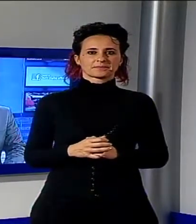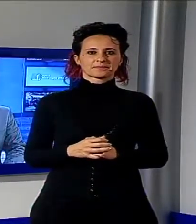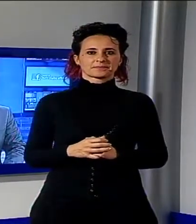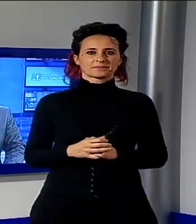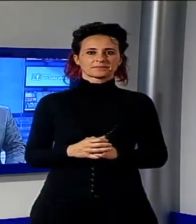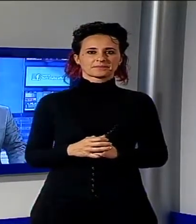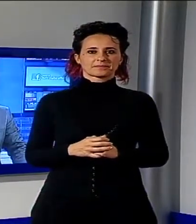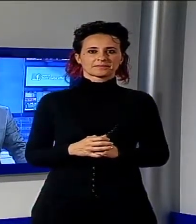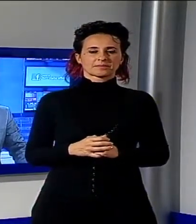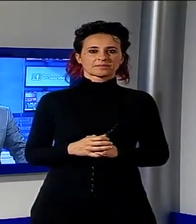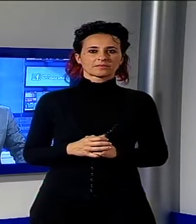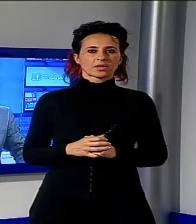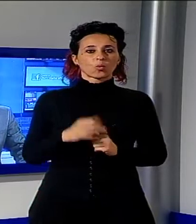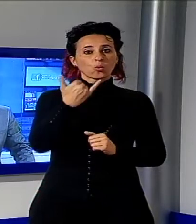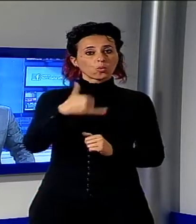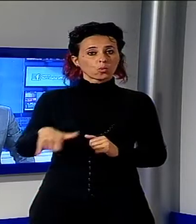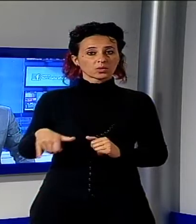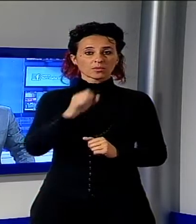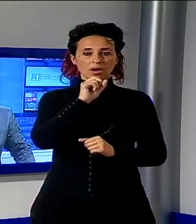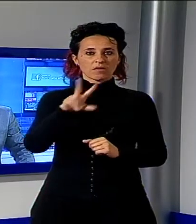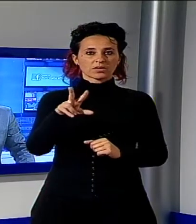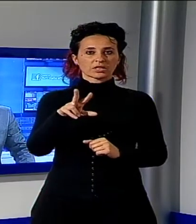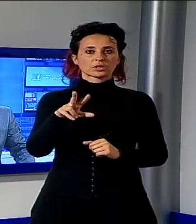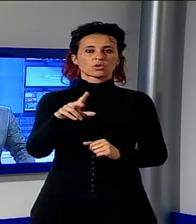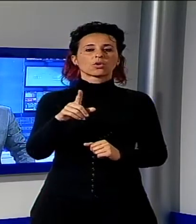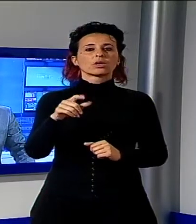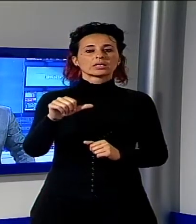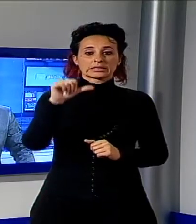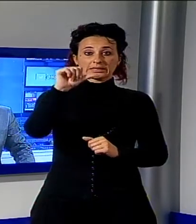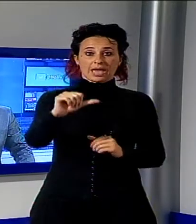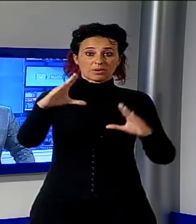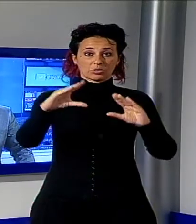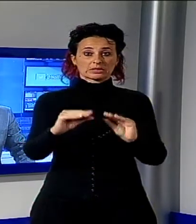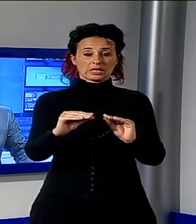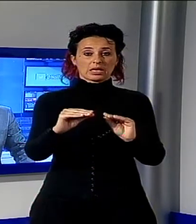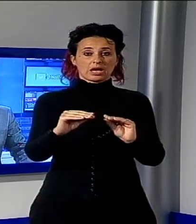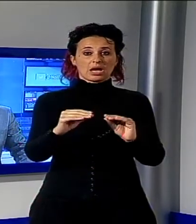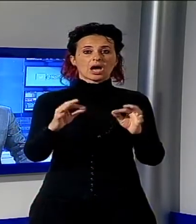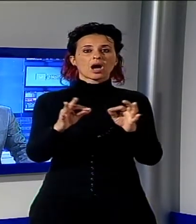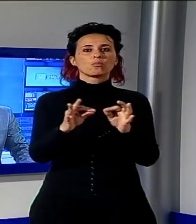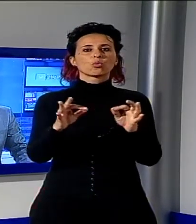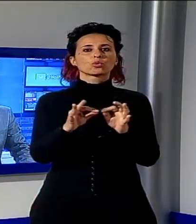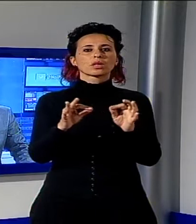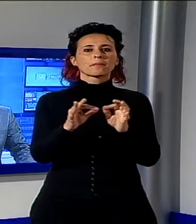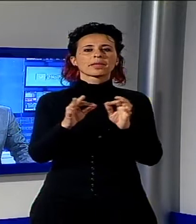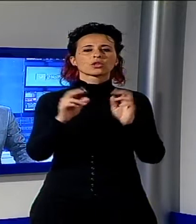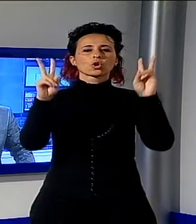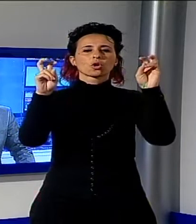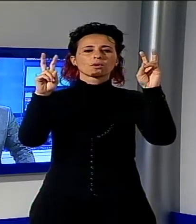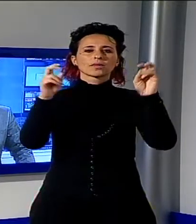Prima di chiudere vi ricordo sabato sera il nuovo appuntamento con i colori del Serchio la trasmissione di